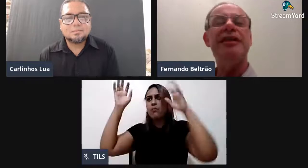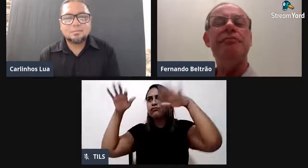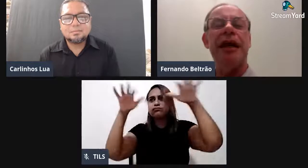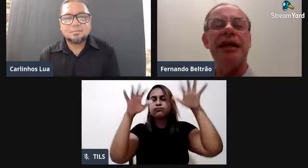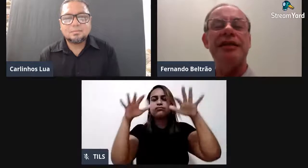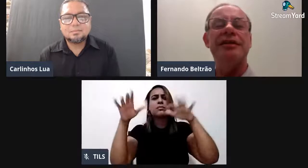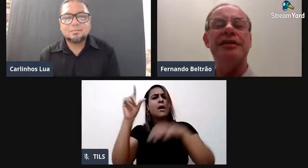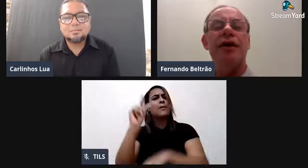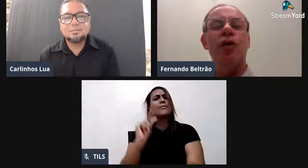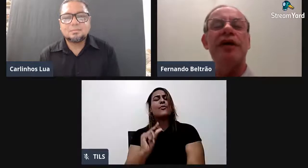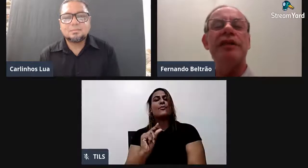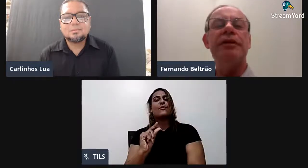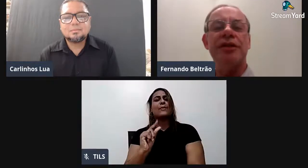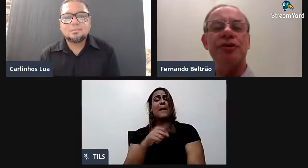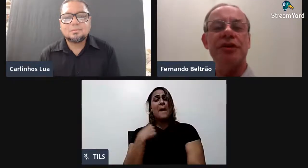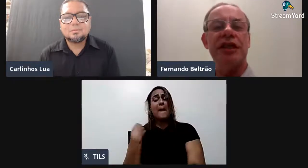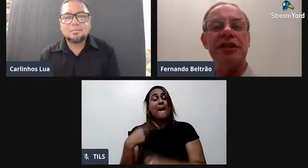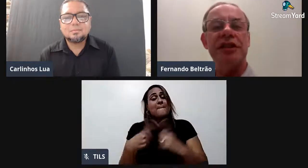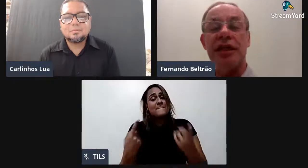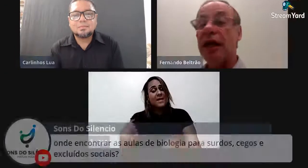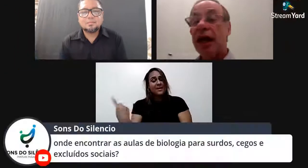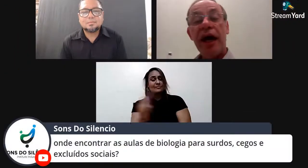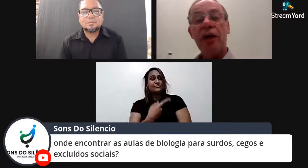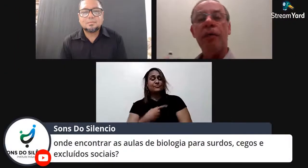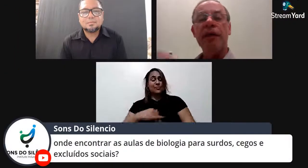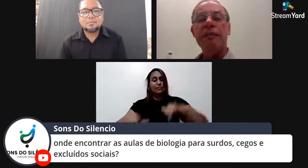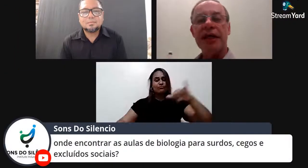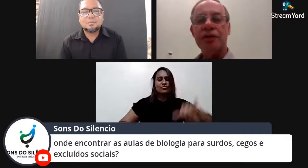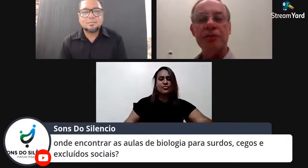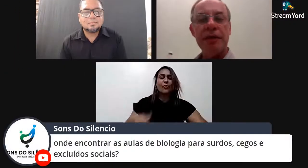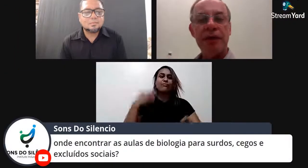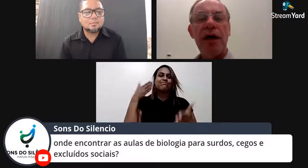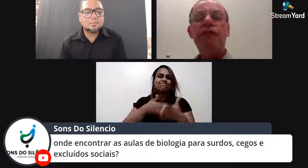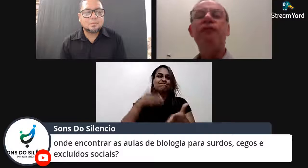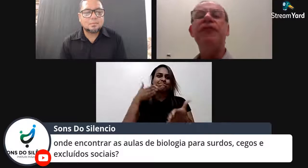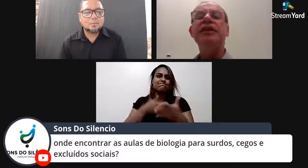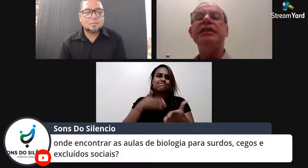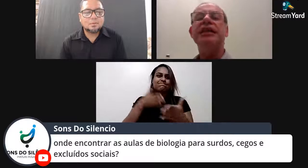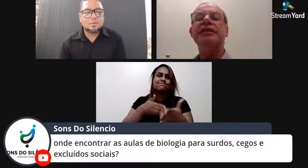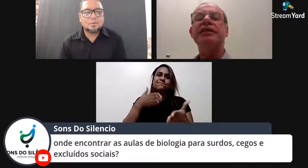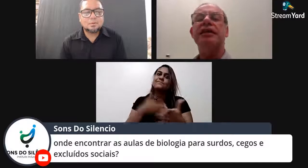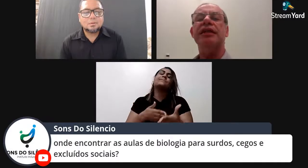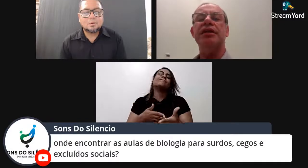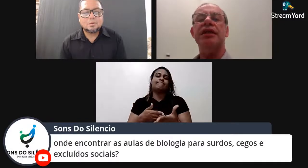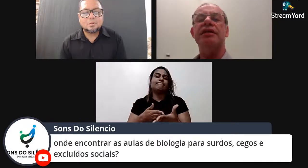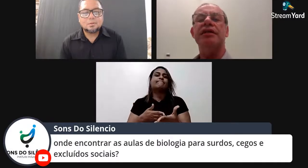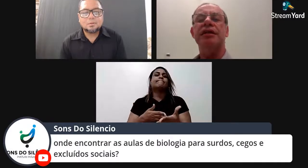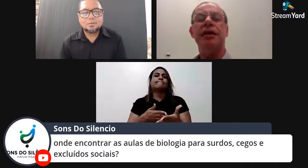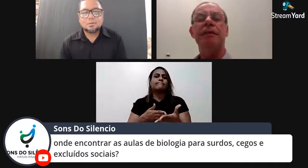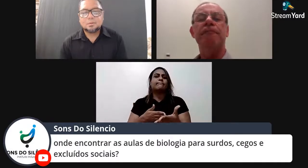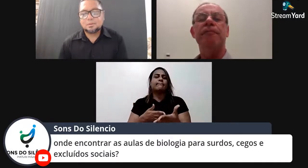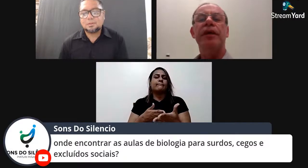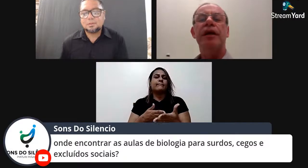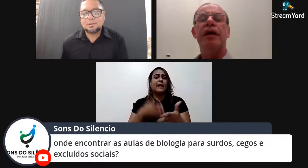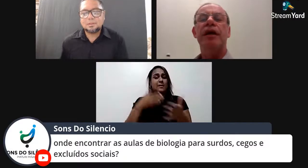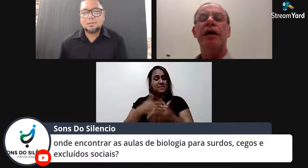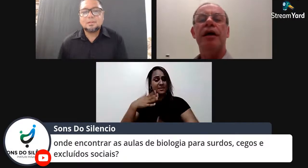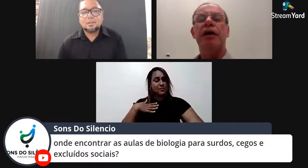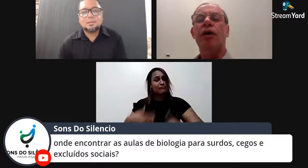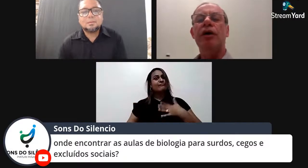demais com as limitações que a gente tem. É como as limitações físicas até da gente. Olha